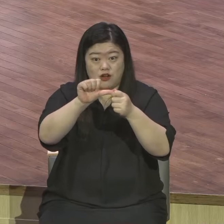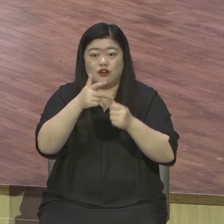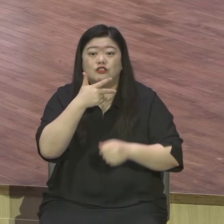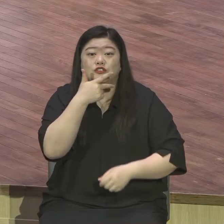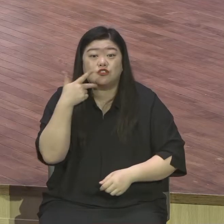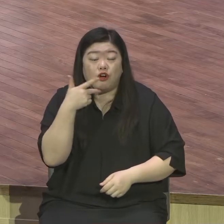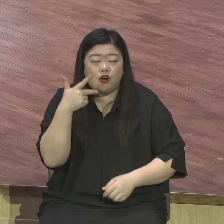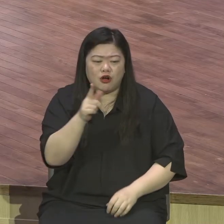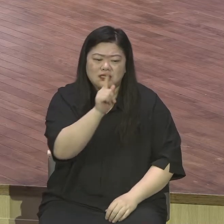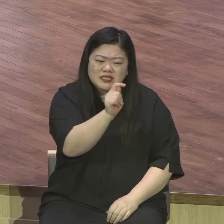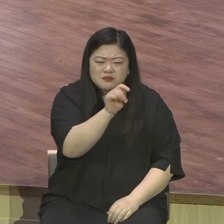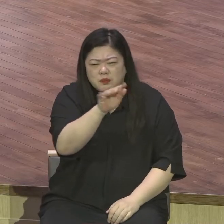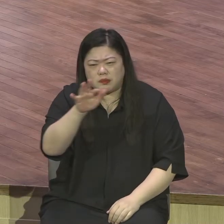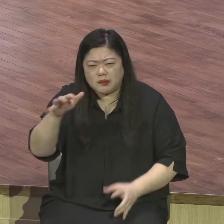-P 투립이 됩니다 투립